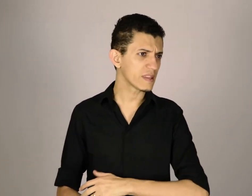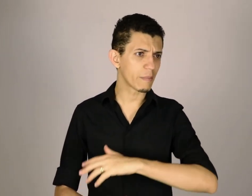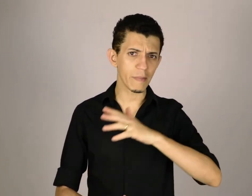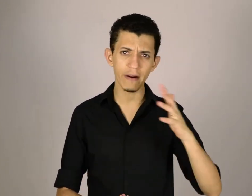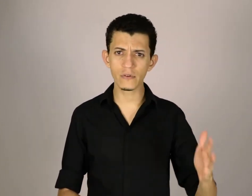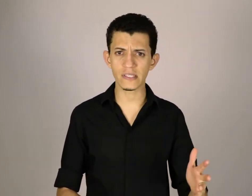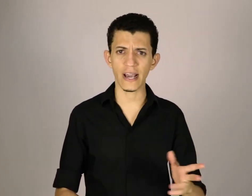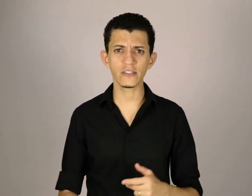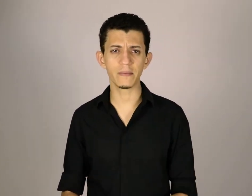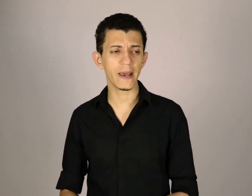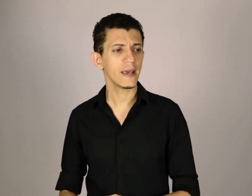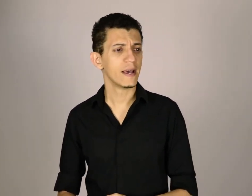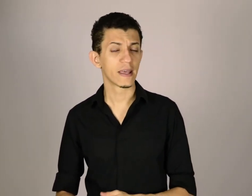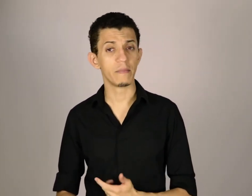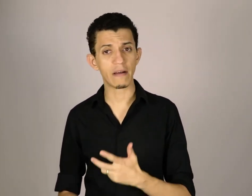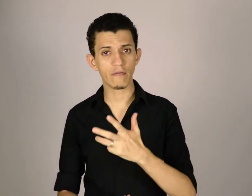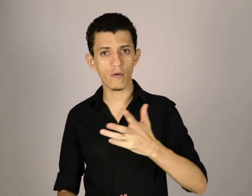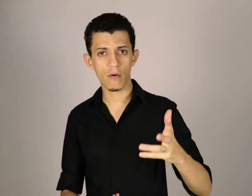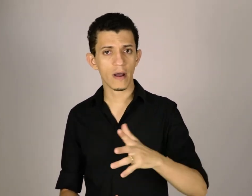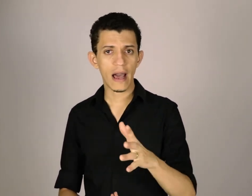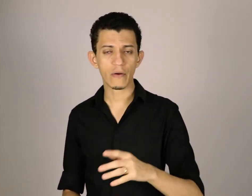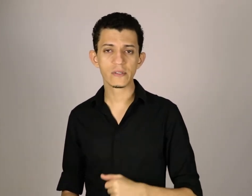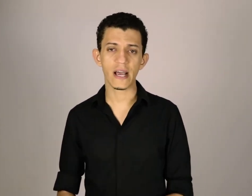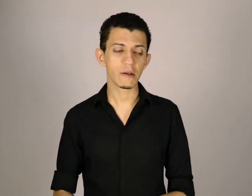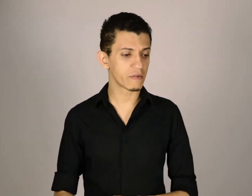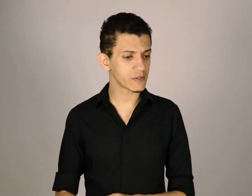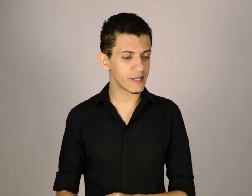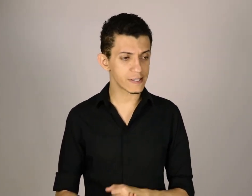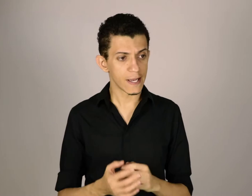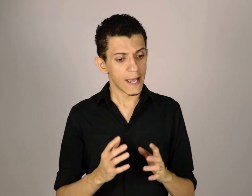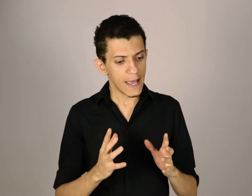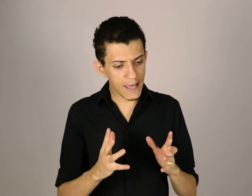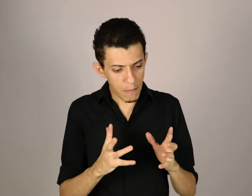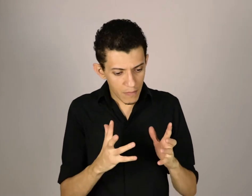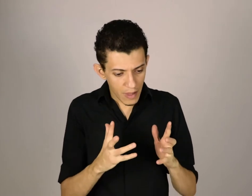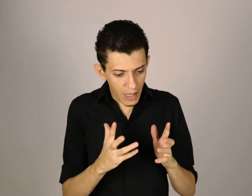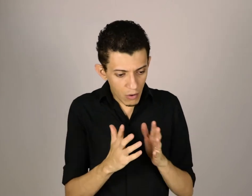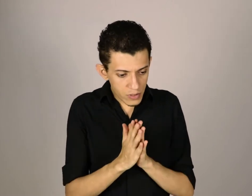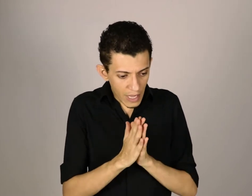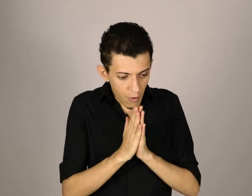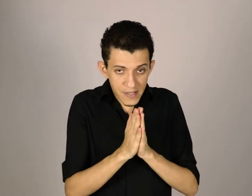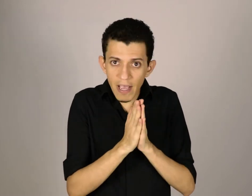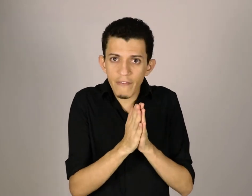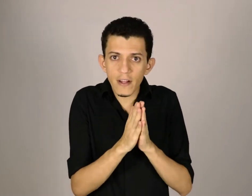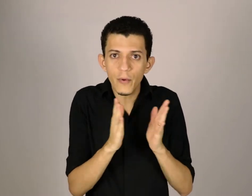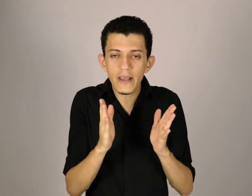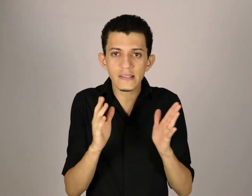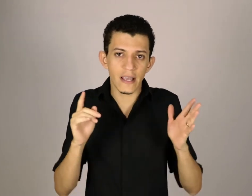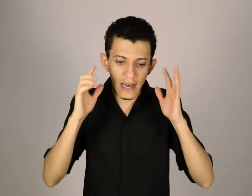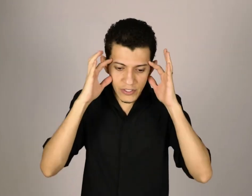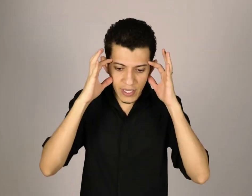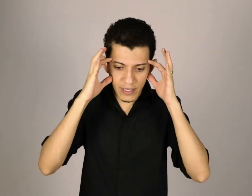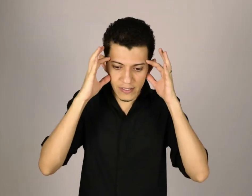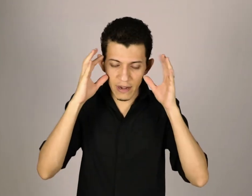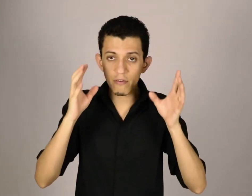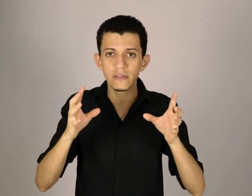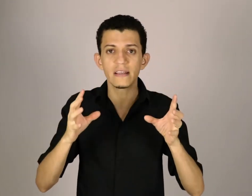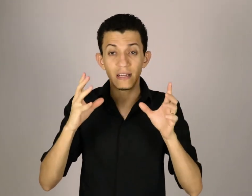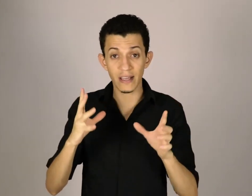está preparando um site também, que em breve eu vou anunciar aqui para vocês, e eu estava observando porque assim, ele tinha que escrever um texto, ele queria